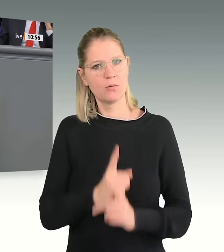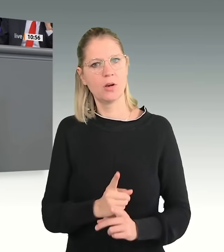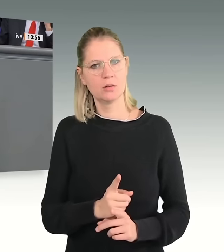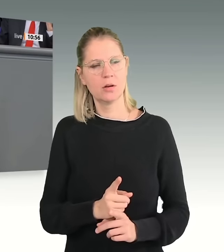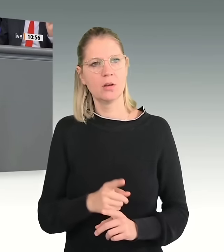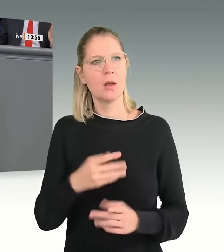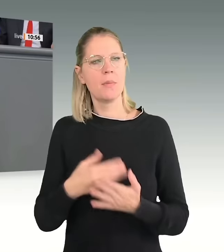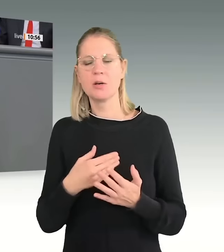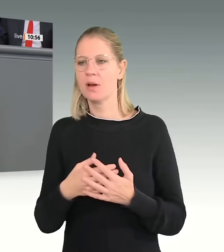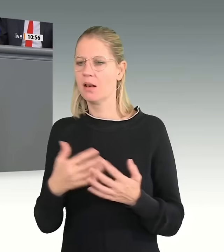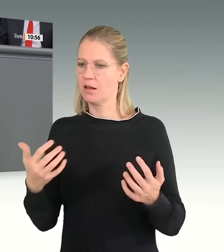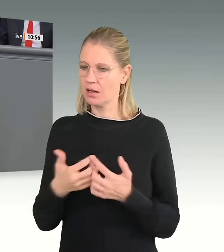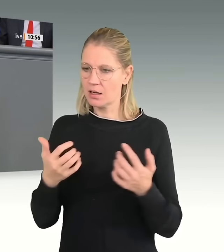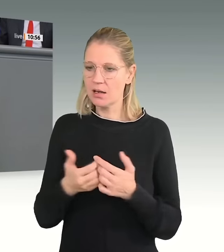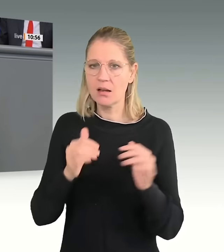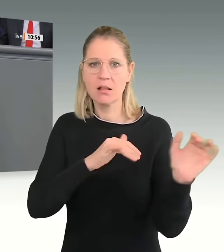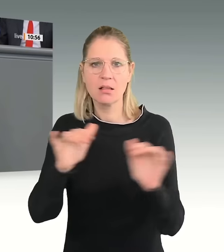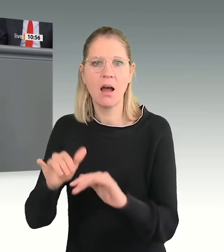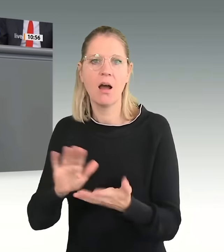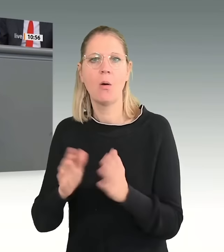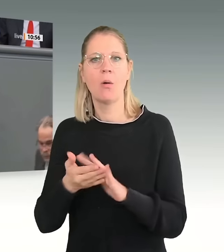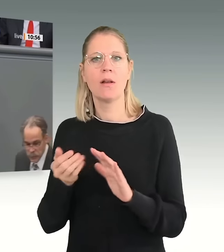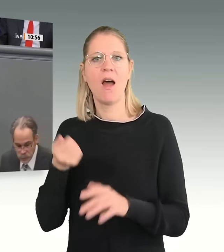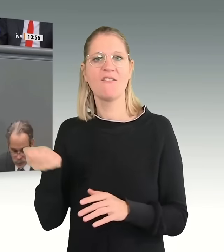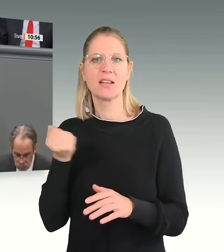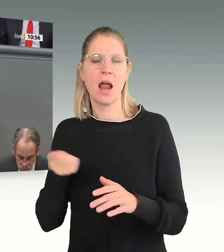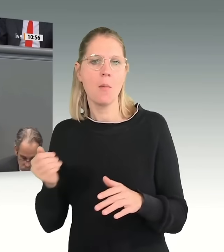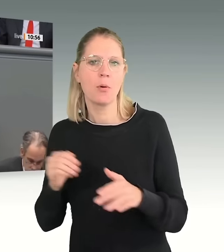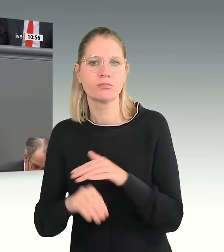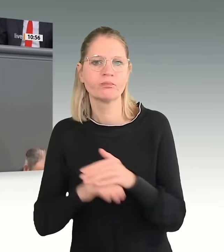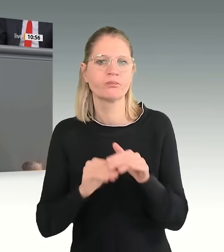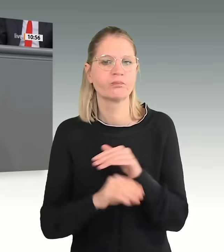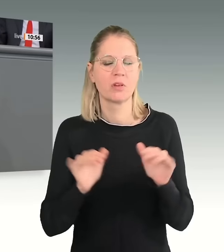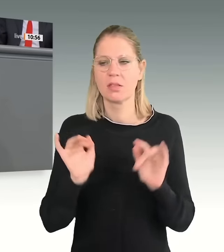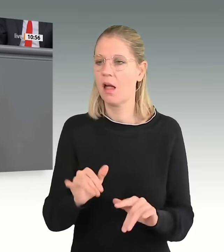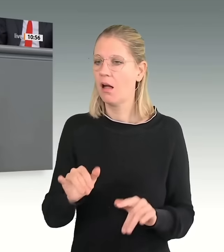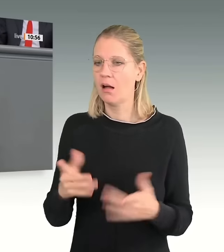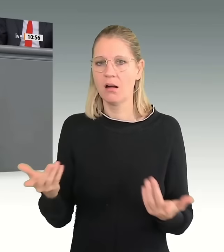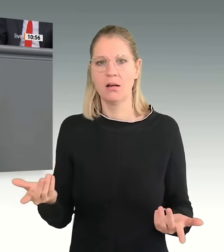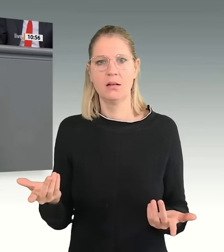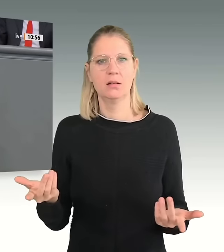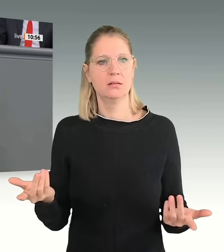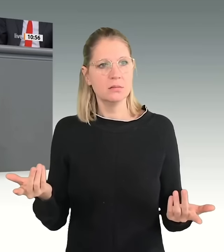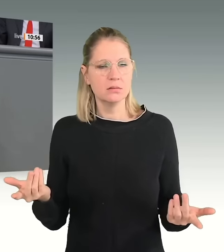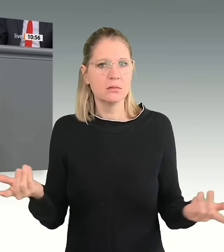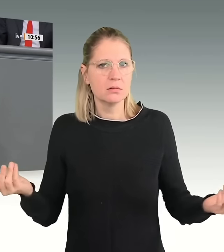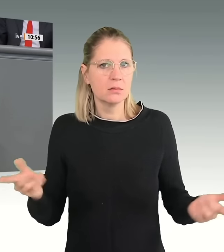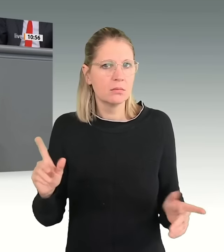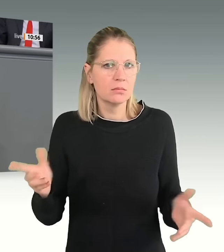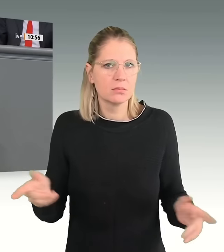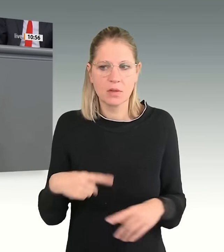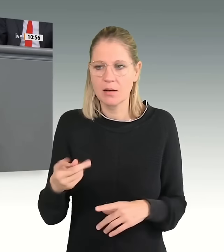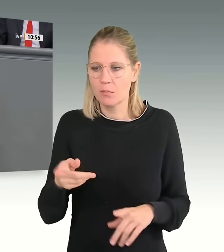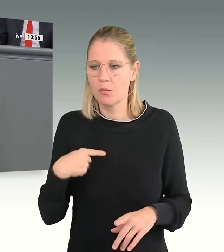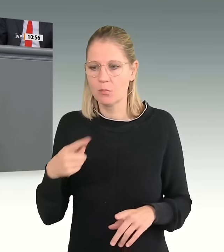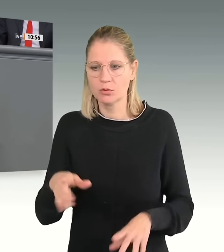Aber das tun wir doch auch. Kein anderes europäisches Land nimmt so viele Asylbewerber auf wie wir. Ende 2022